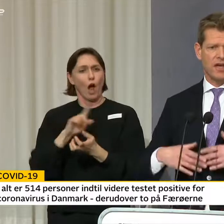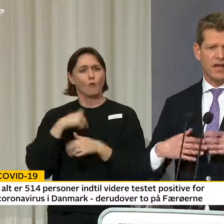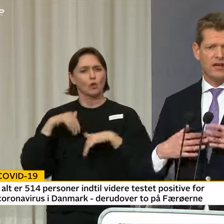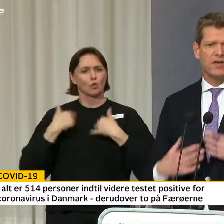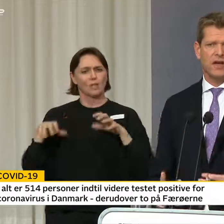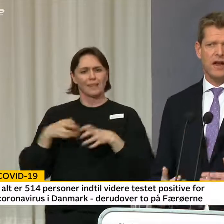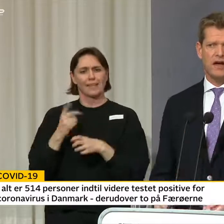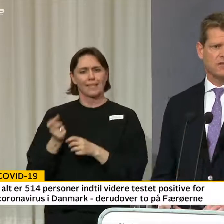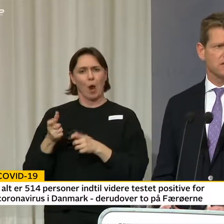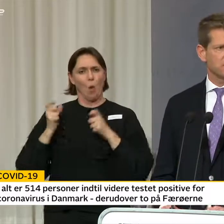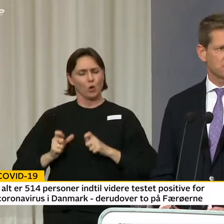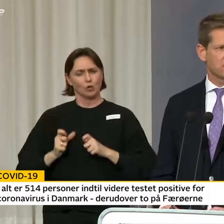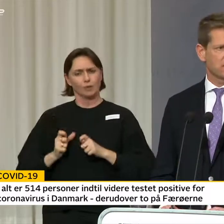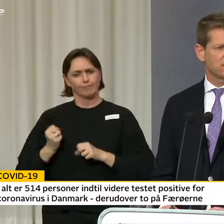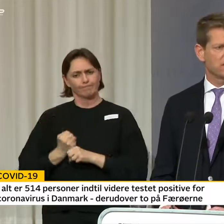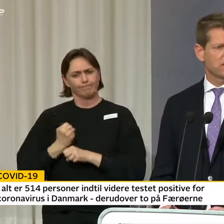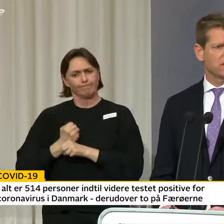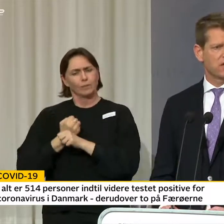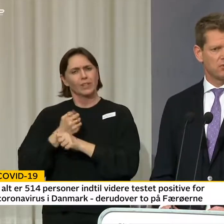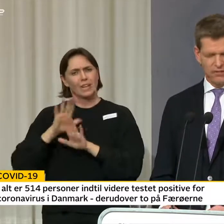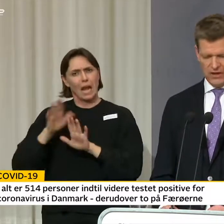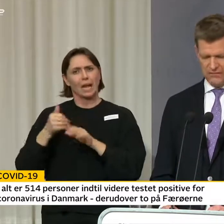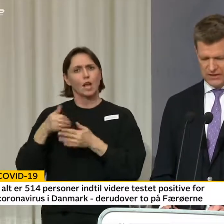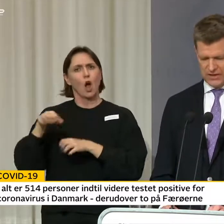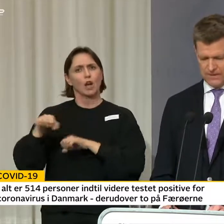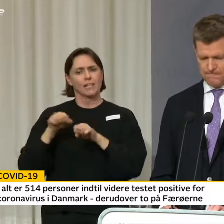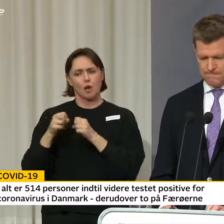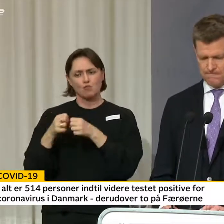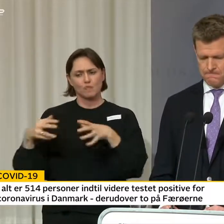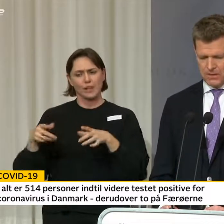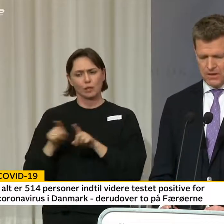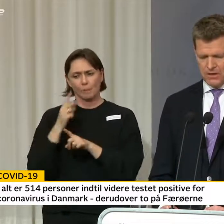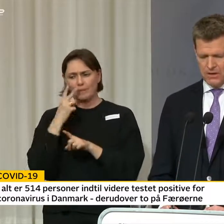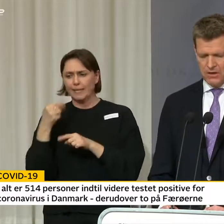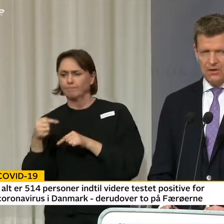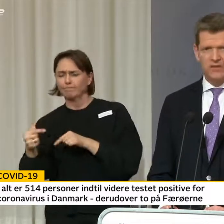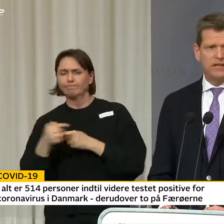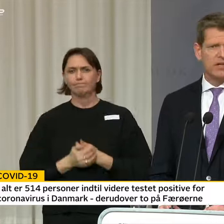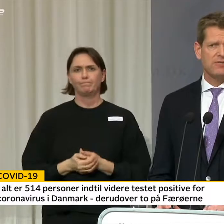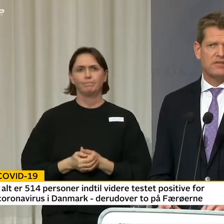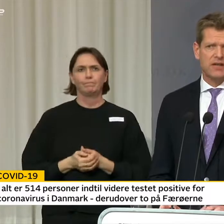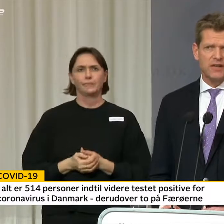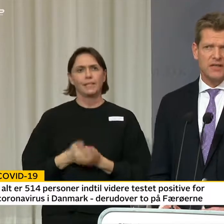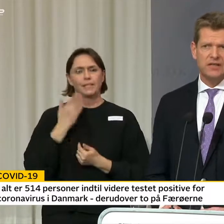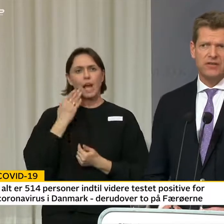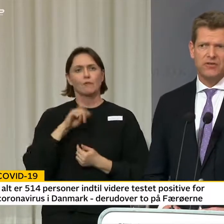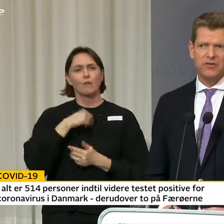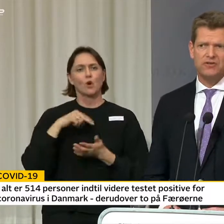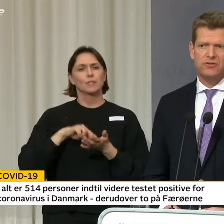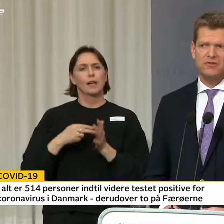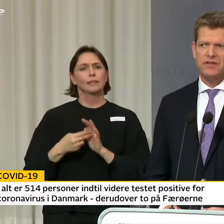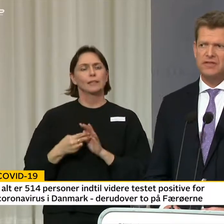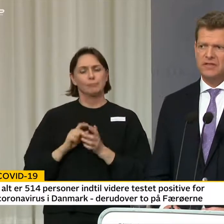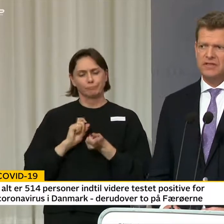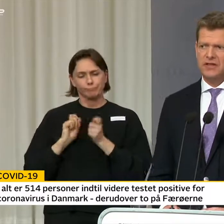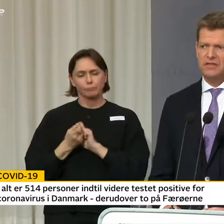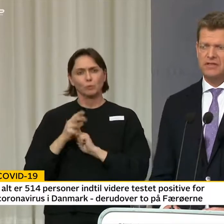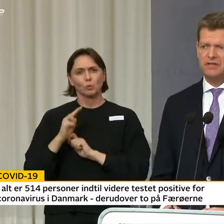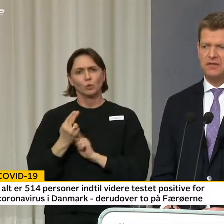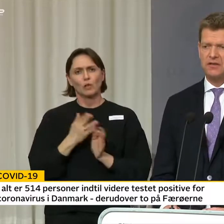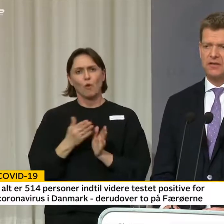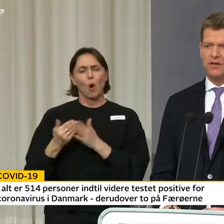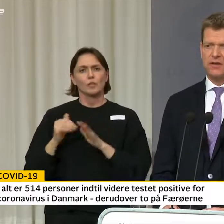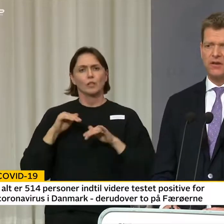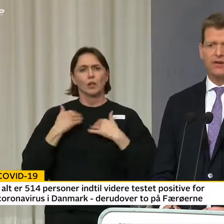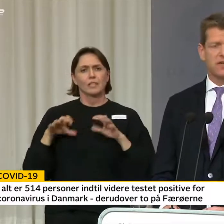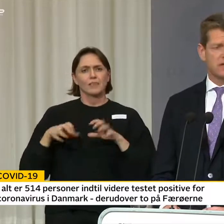sådan at vi kan være klar til at håndtere den udvikling, vi ser. Vi ender derfor strategi i forhold til sundhedsvæsenets indsats.